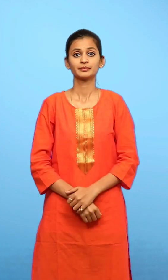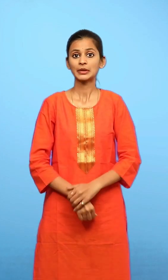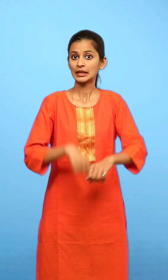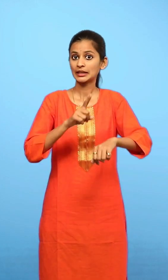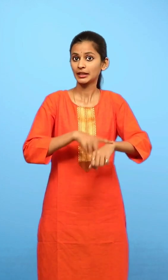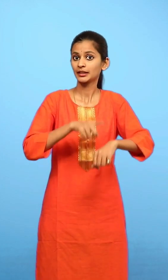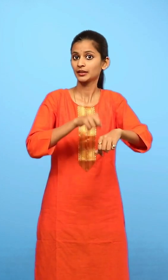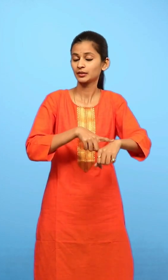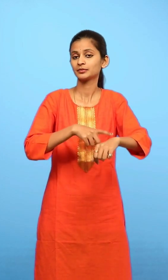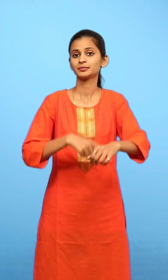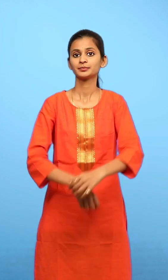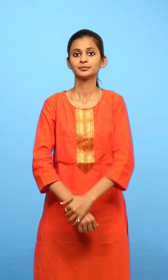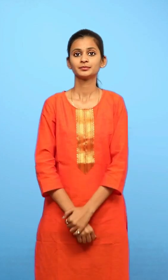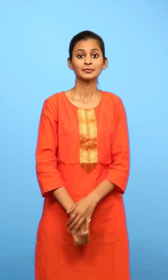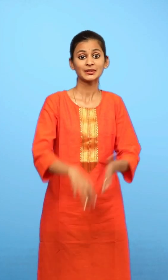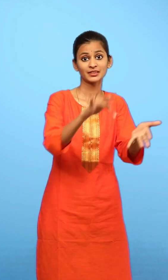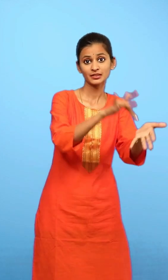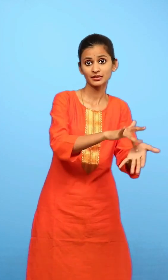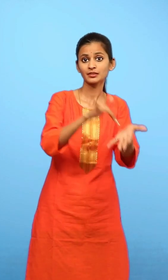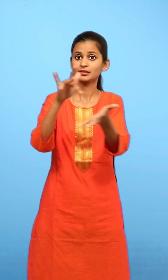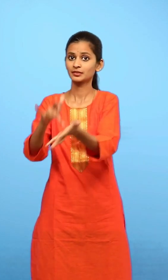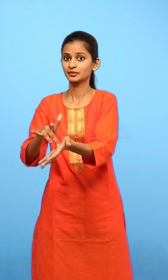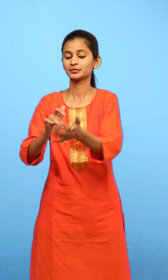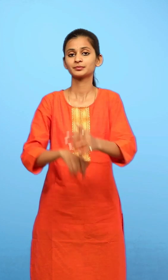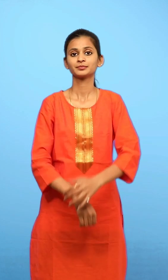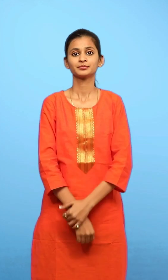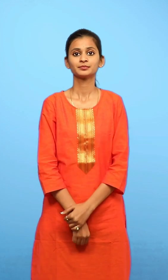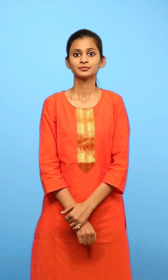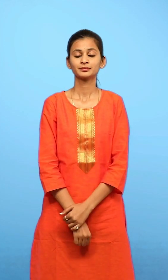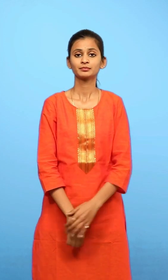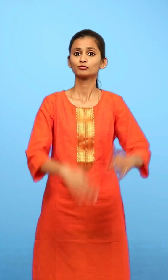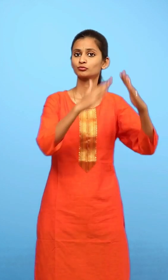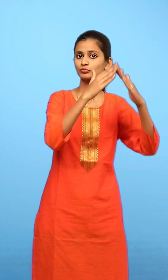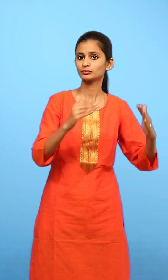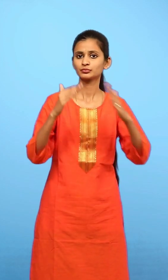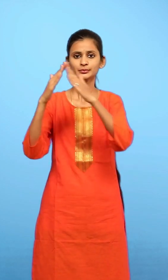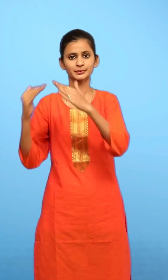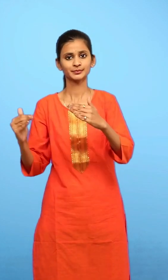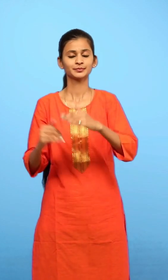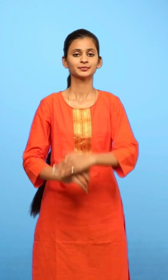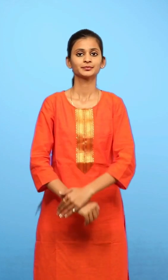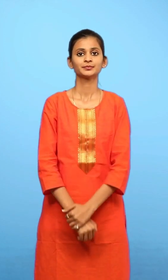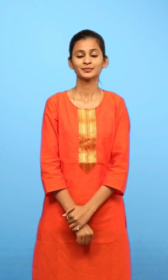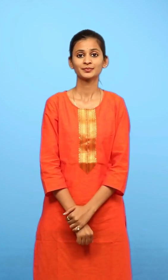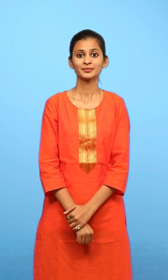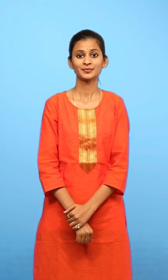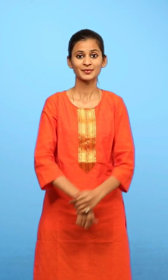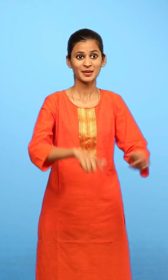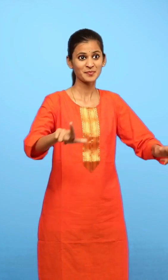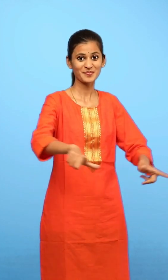घड़ी, घड़ी जगह, जगह घर, घर डाल,